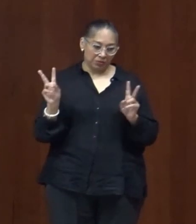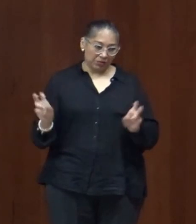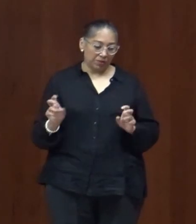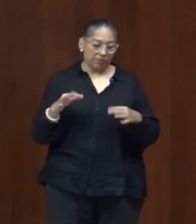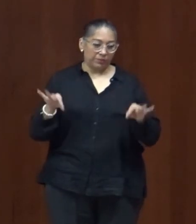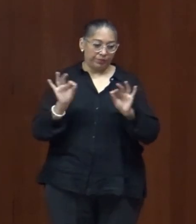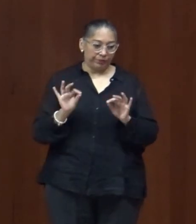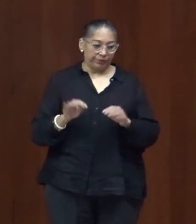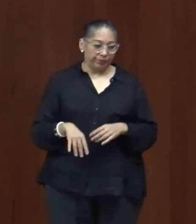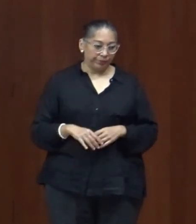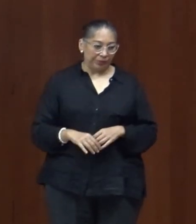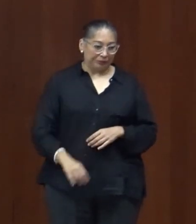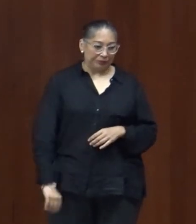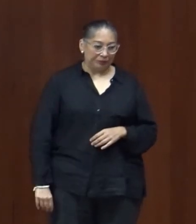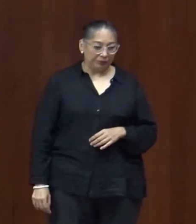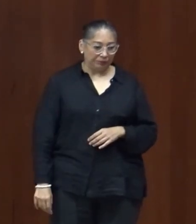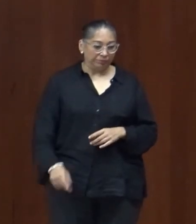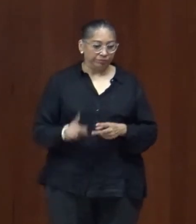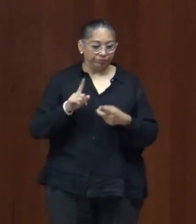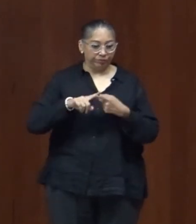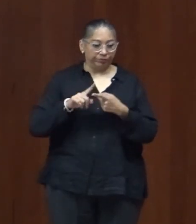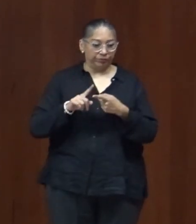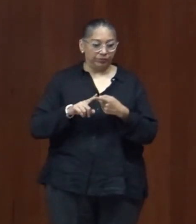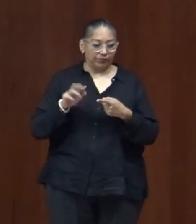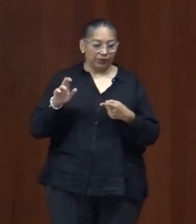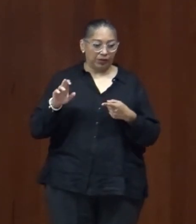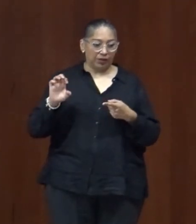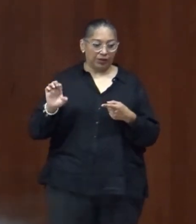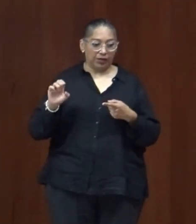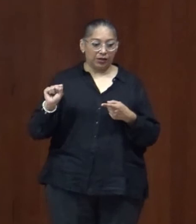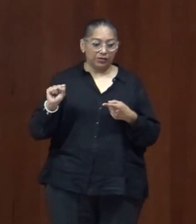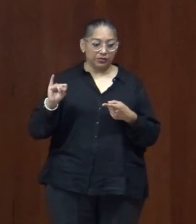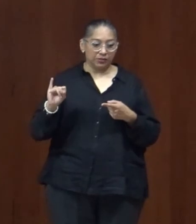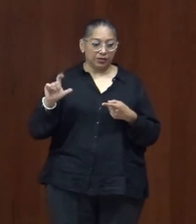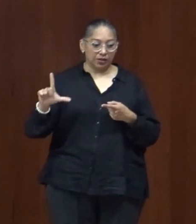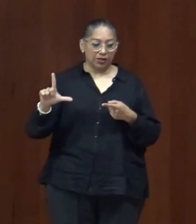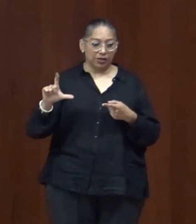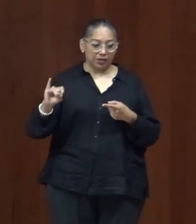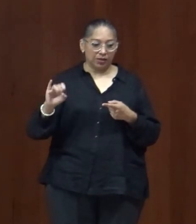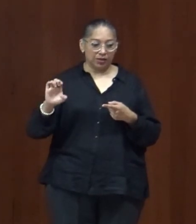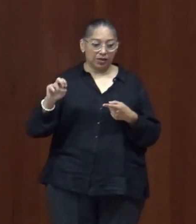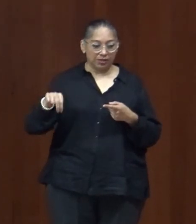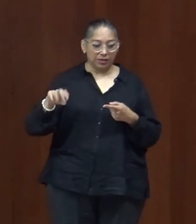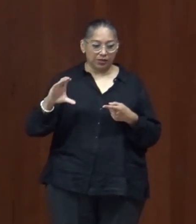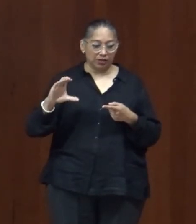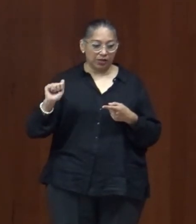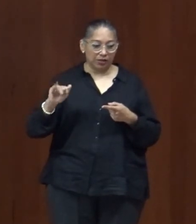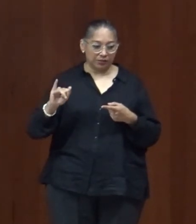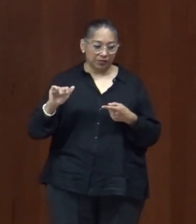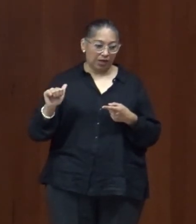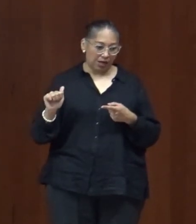territorio profesional uno de ellos la resiliencia y el otro la neación urbana desde la